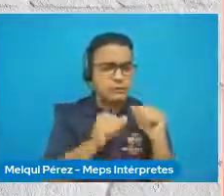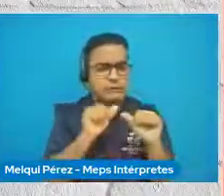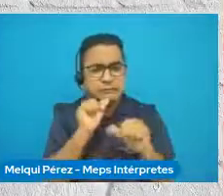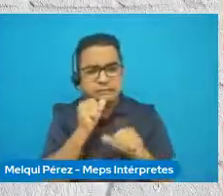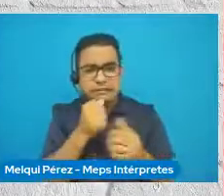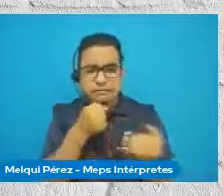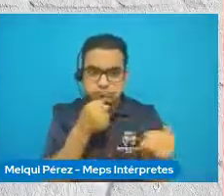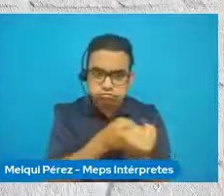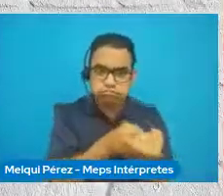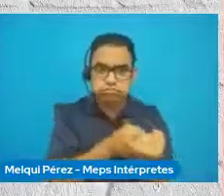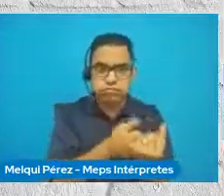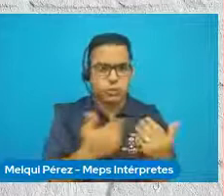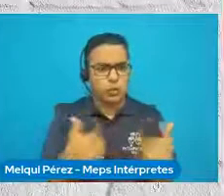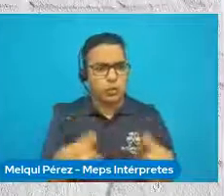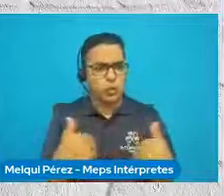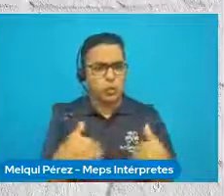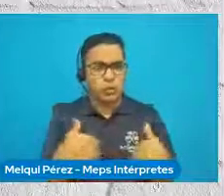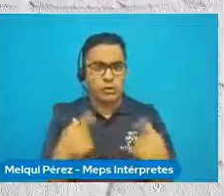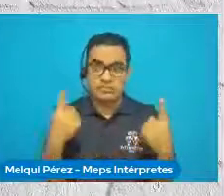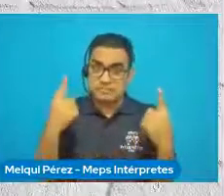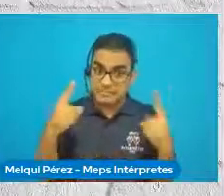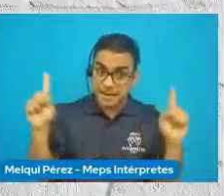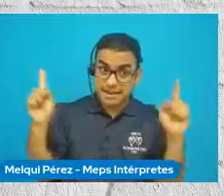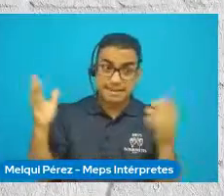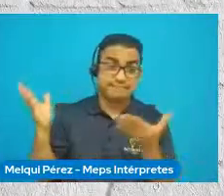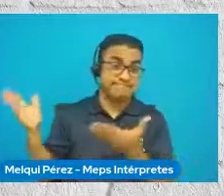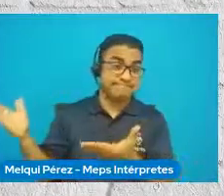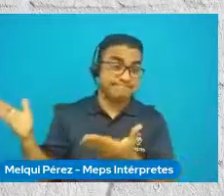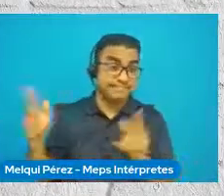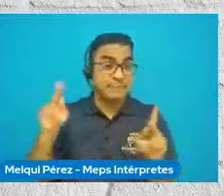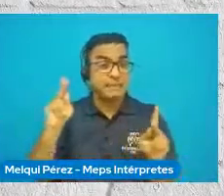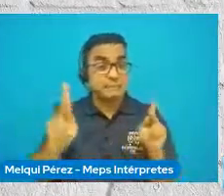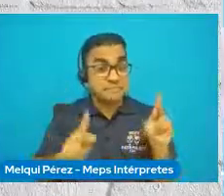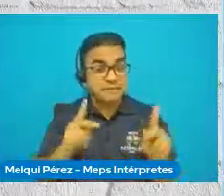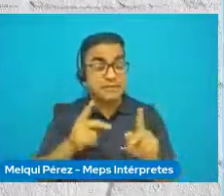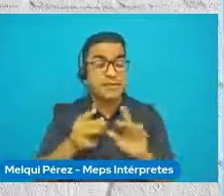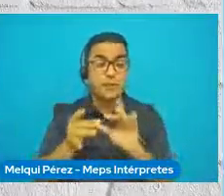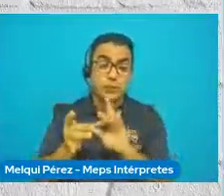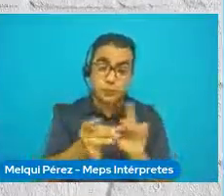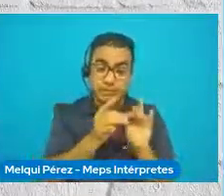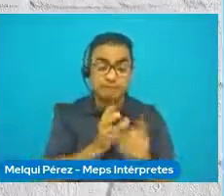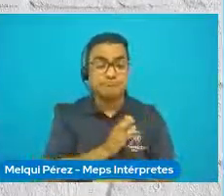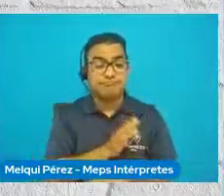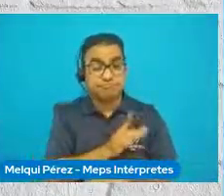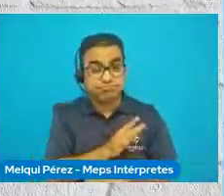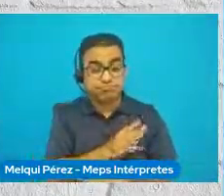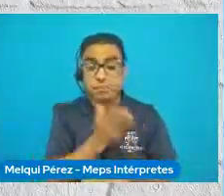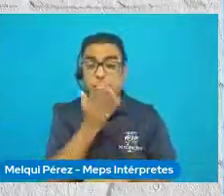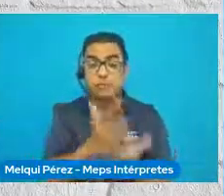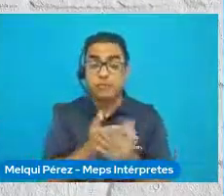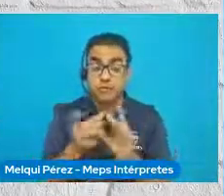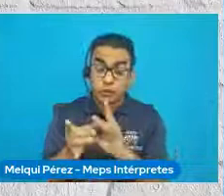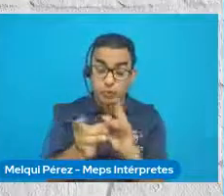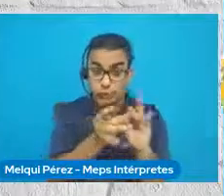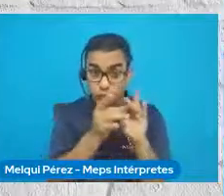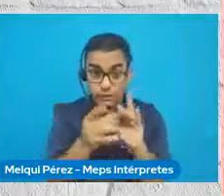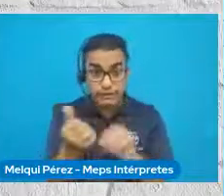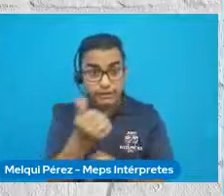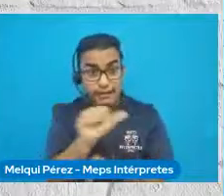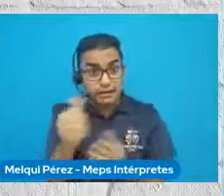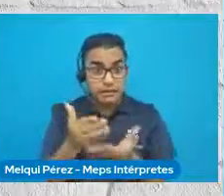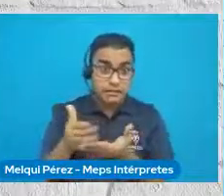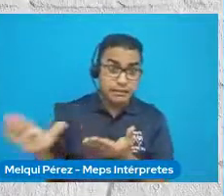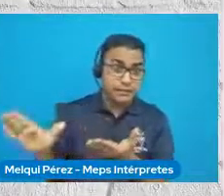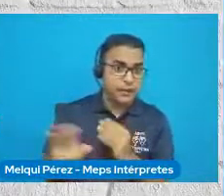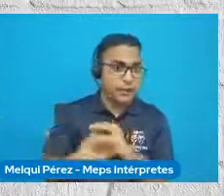Y esto es uno de los grandes resultados de las Personas Unidas. Prueba de que en la unión nadie se queda atrás.